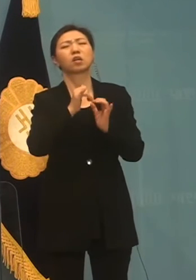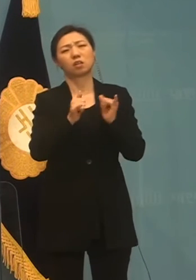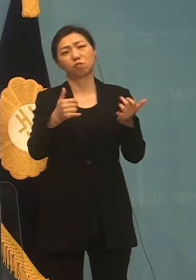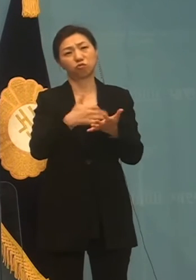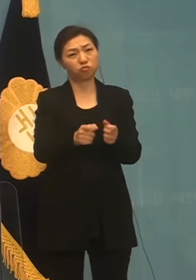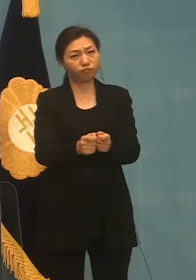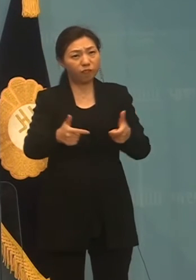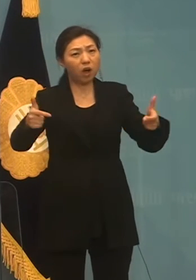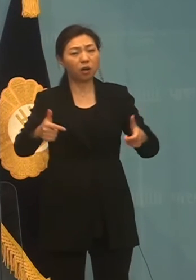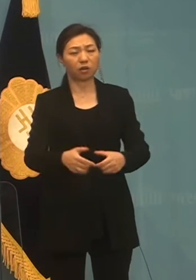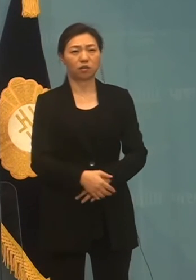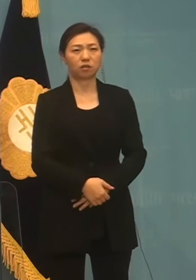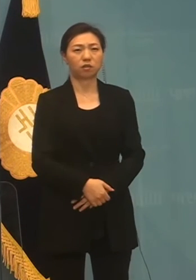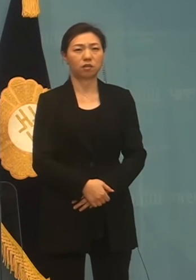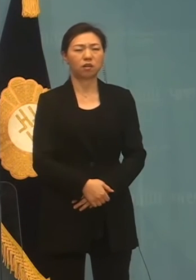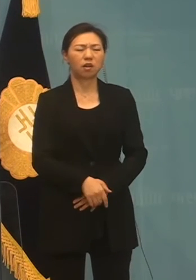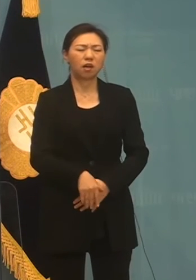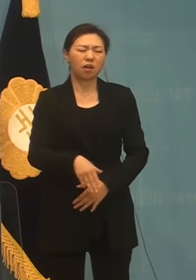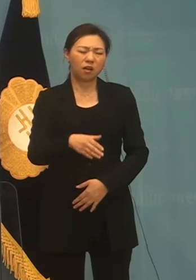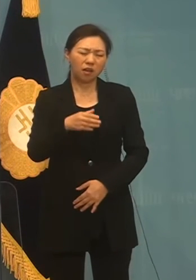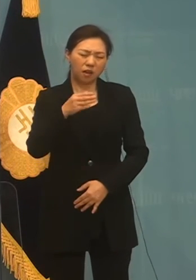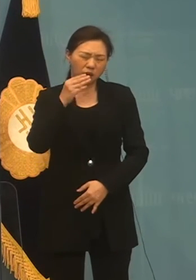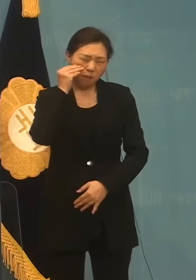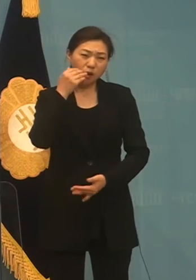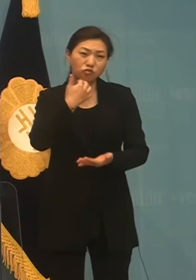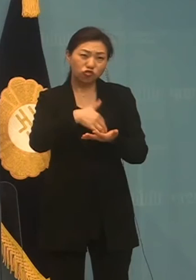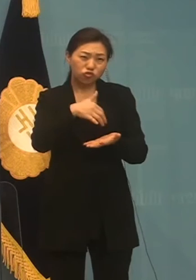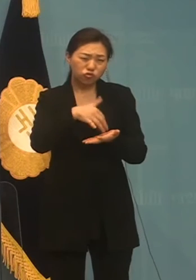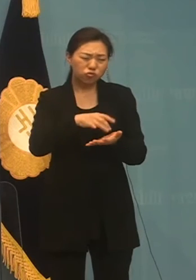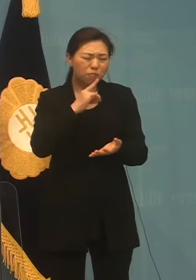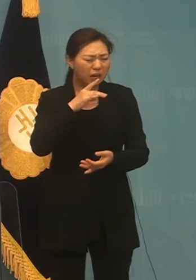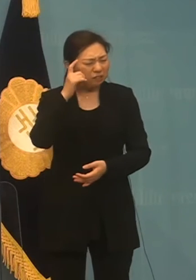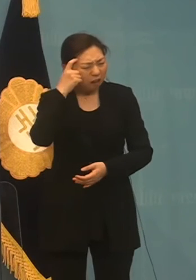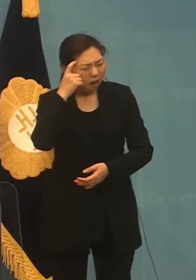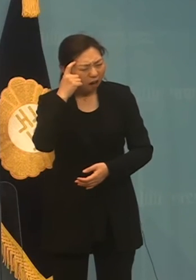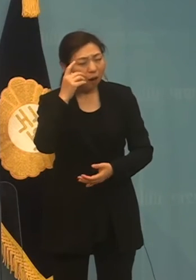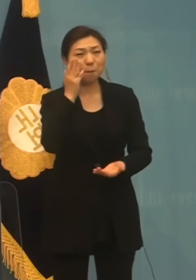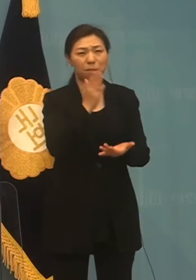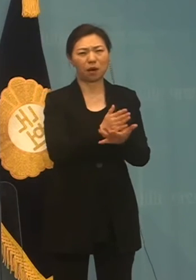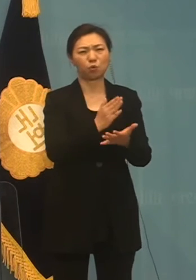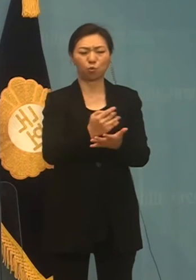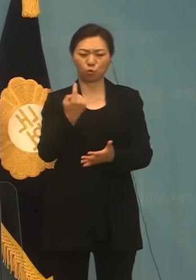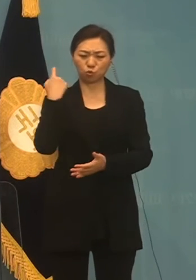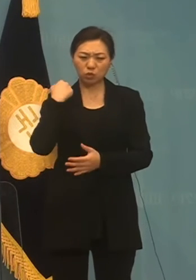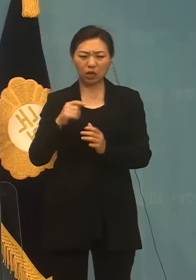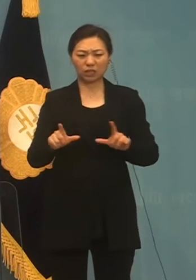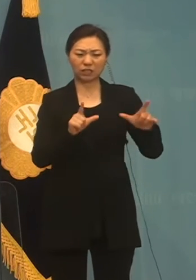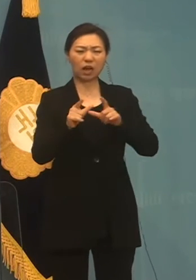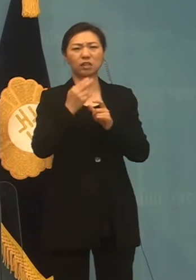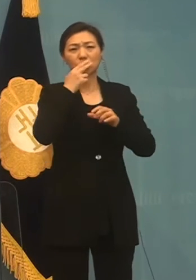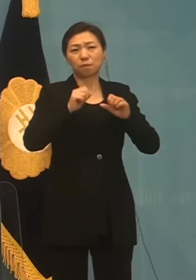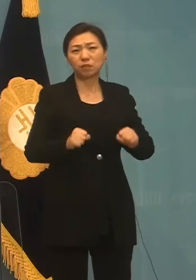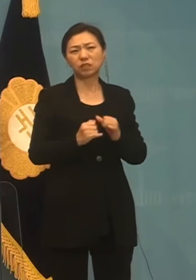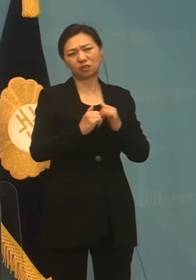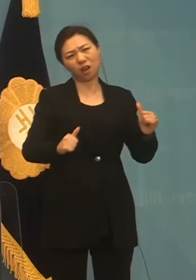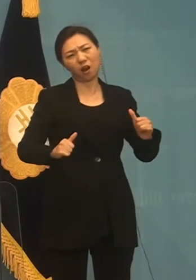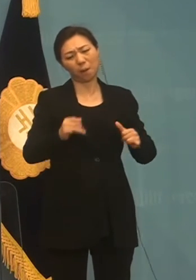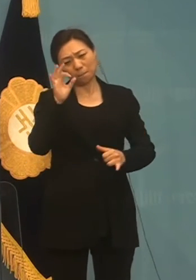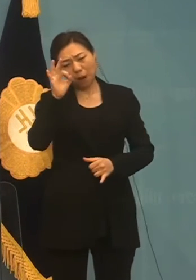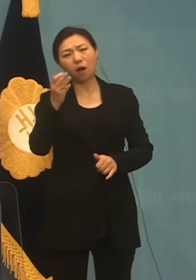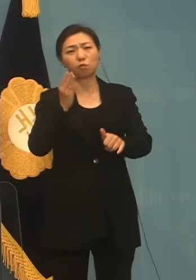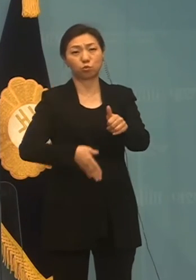제발 숫자 뒤에 사람을 놓으십시오. 이재명 후보의 발언은